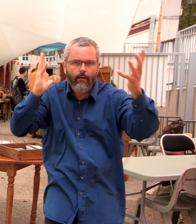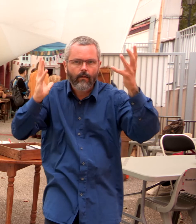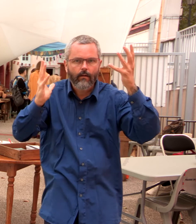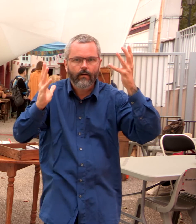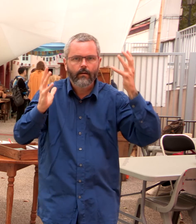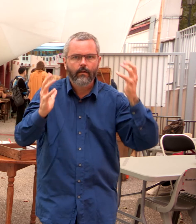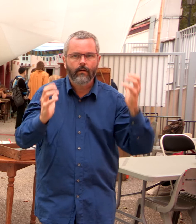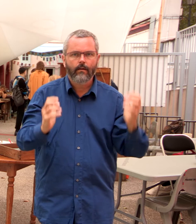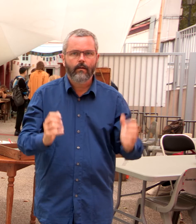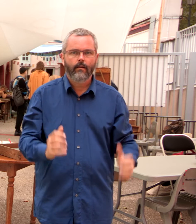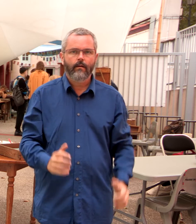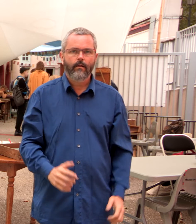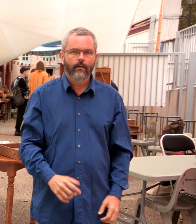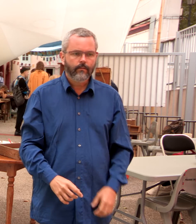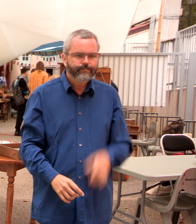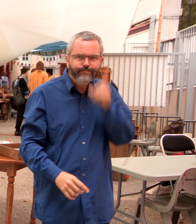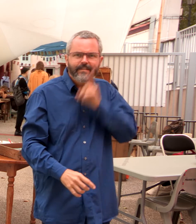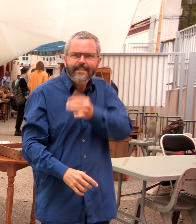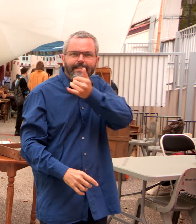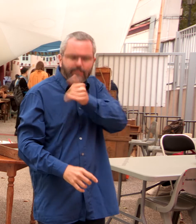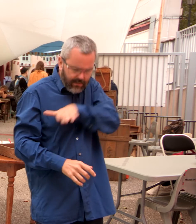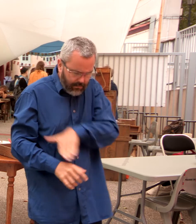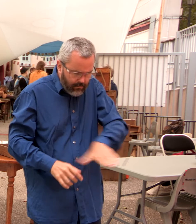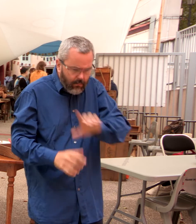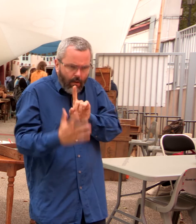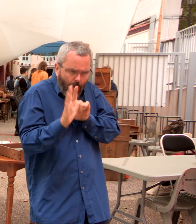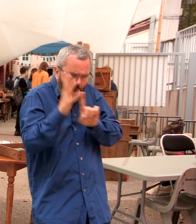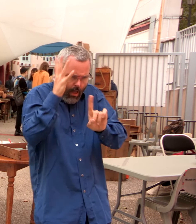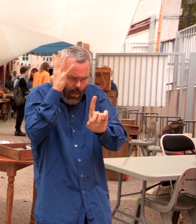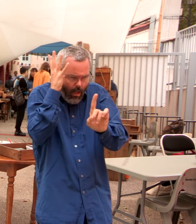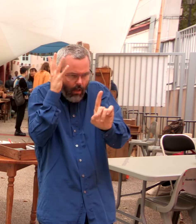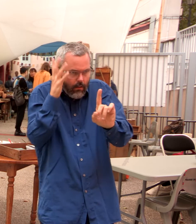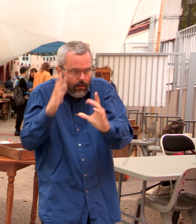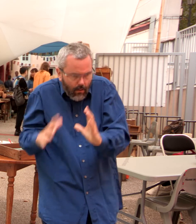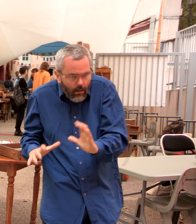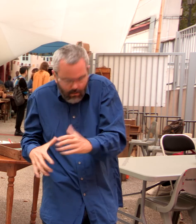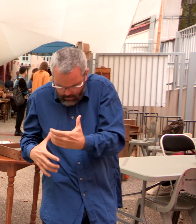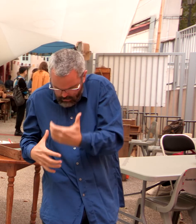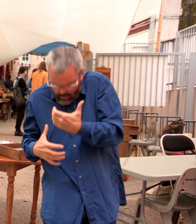Quand la petite y avait pénétré Elle avait serré son petit pot de lait Et son panier contre elle